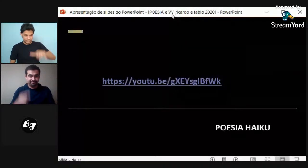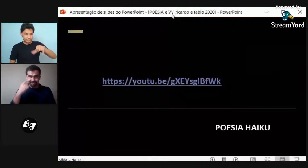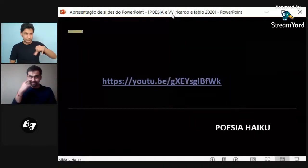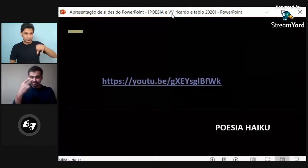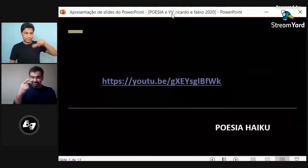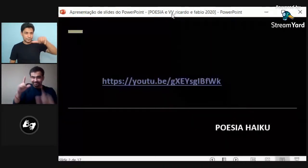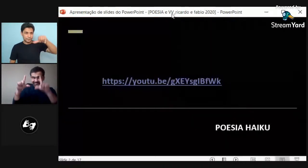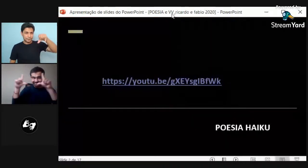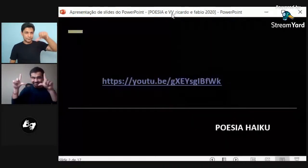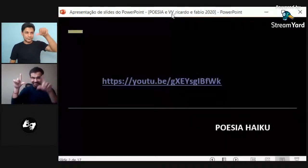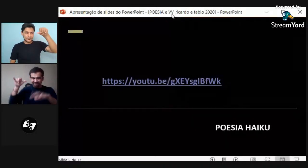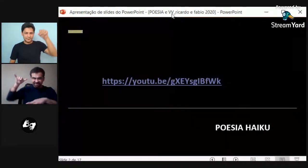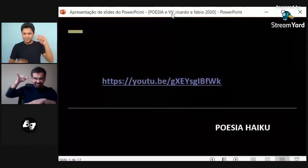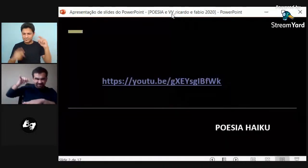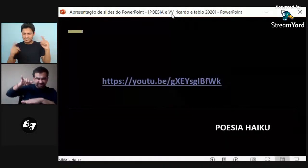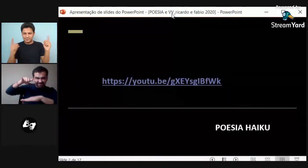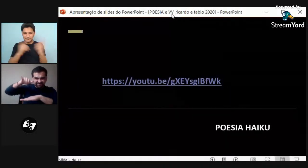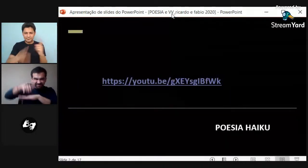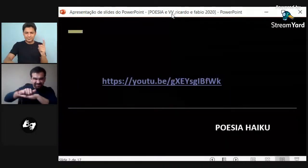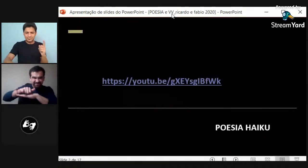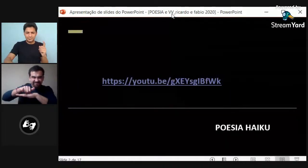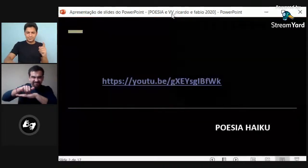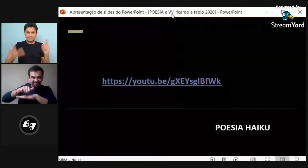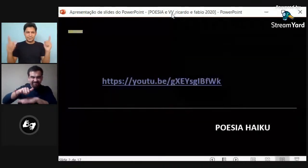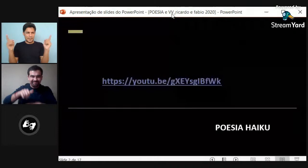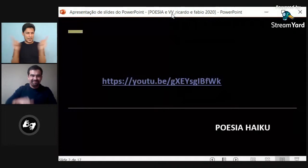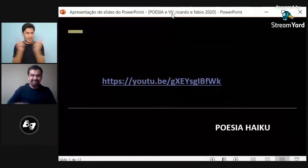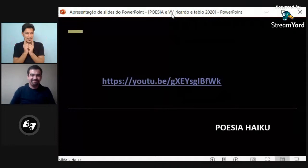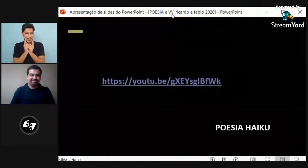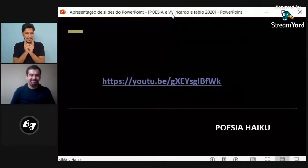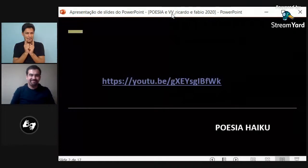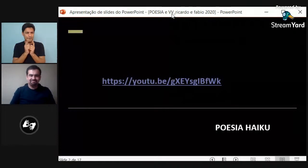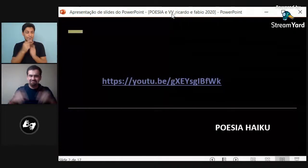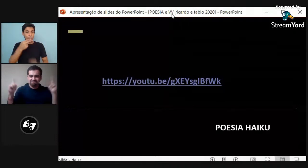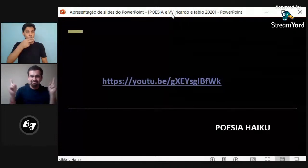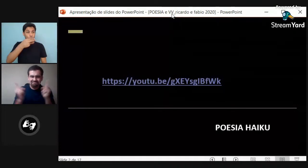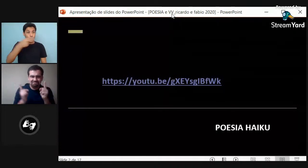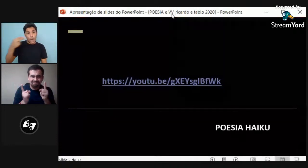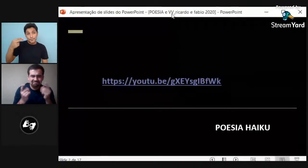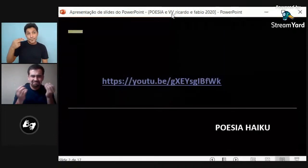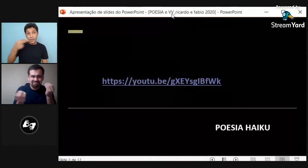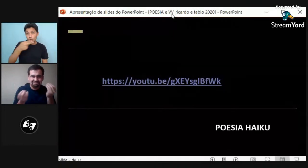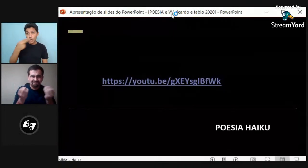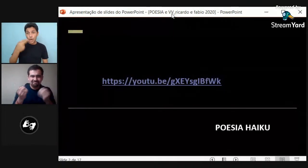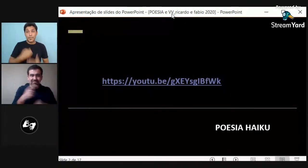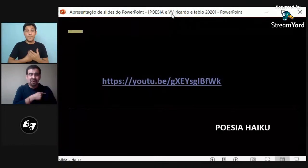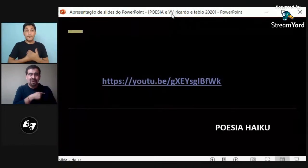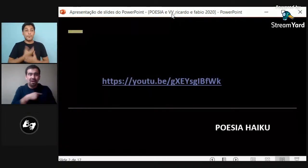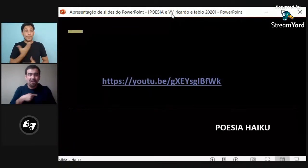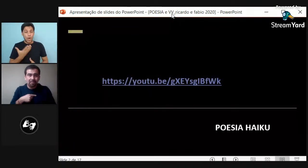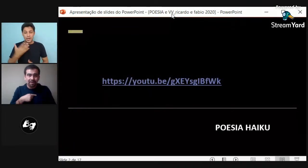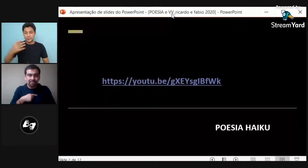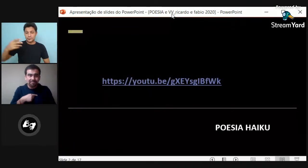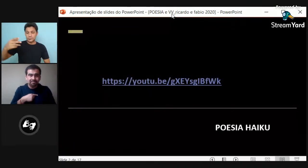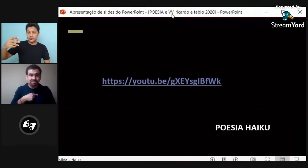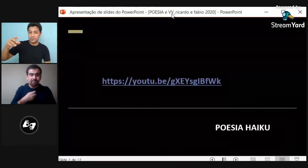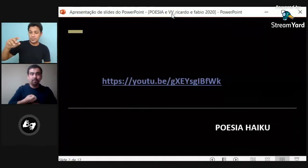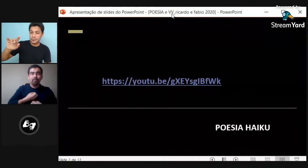¿Vieron? El video donde aparece ahí como un avión que baja, que aterriza. ¿De qué se trata? Bueno,